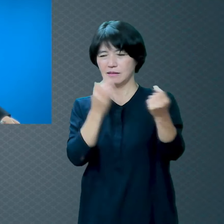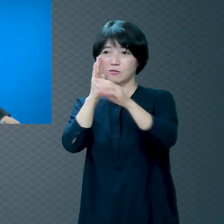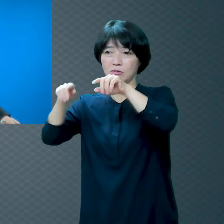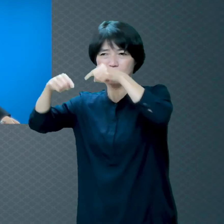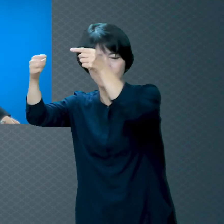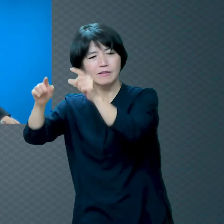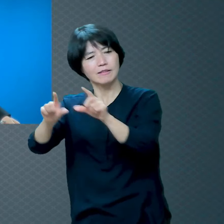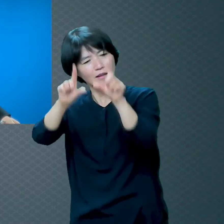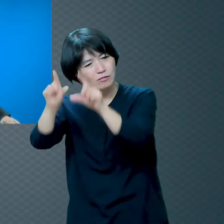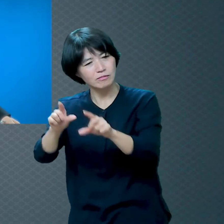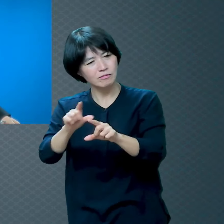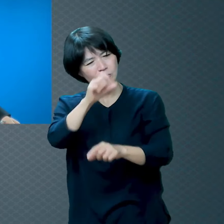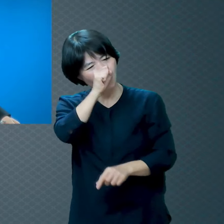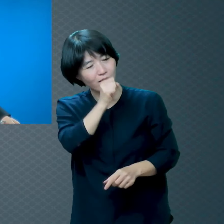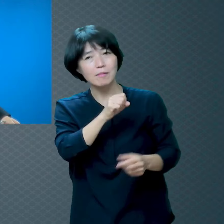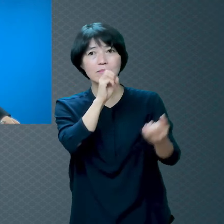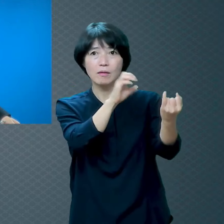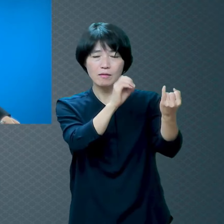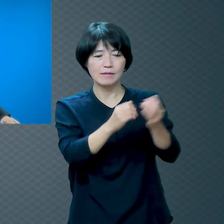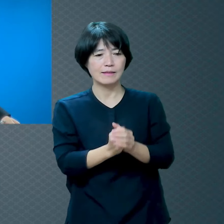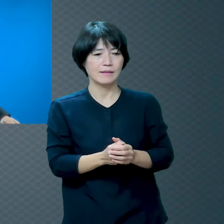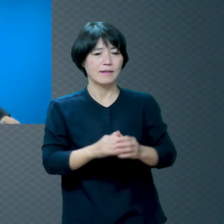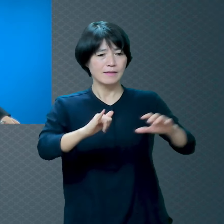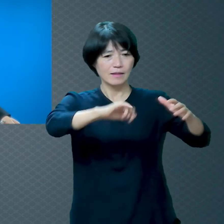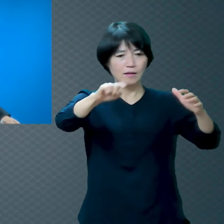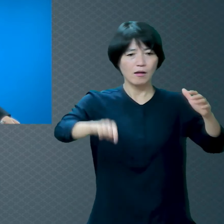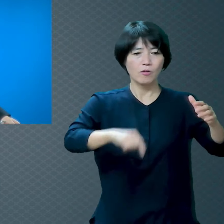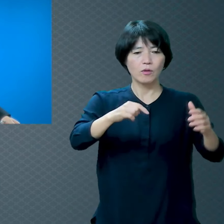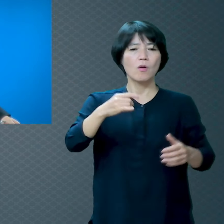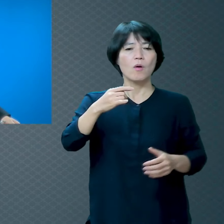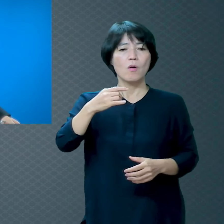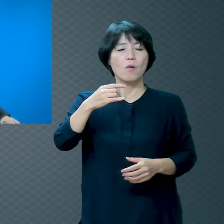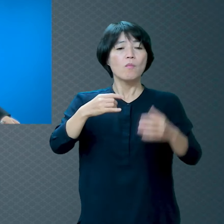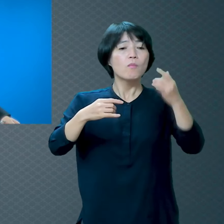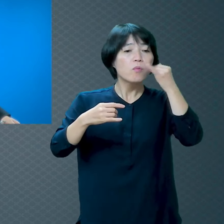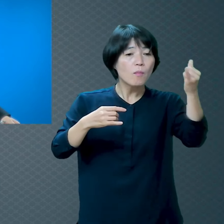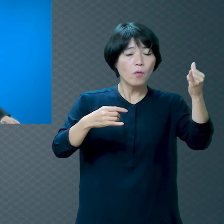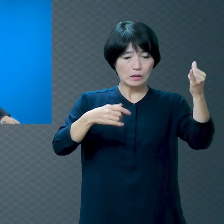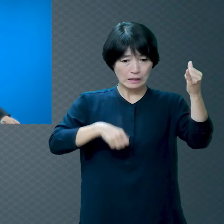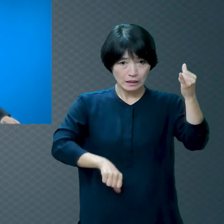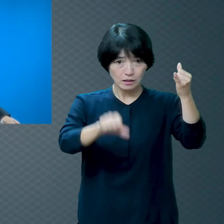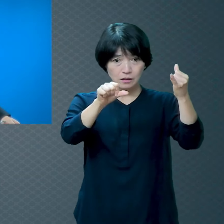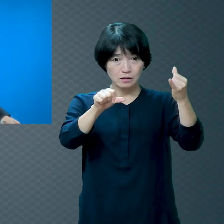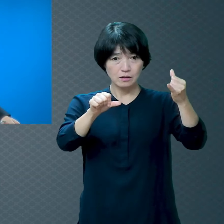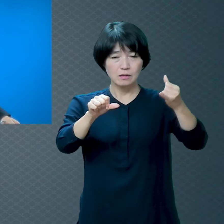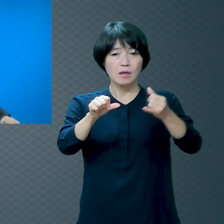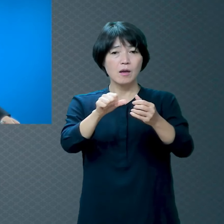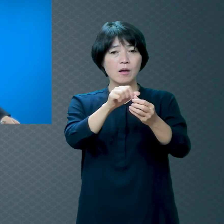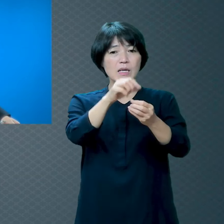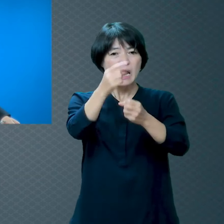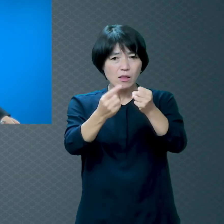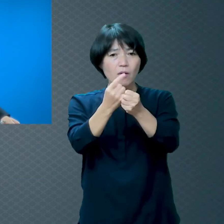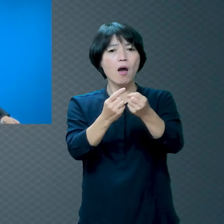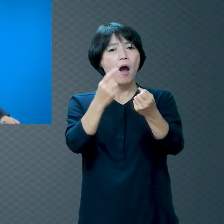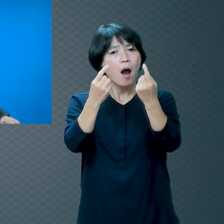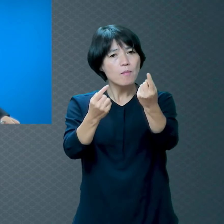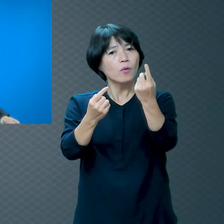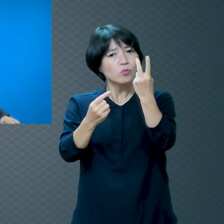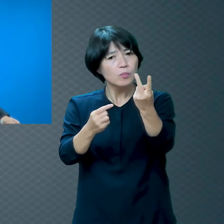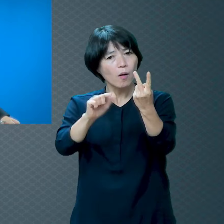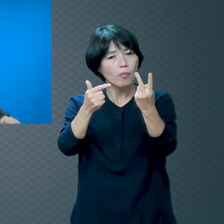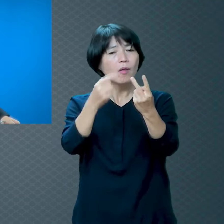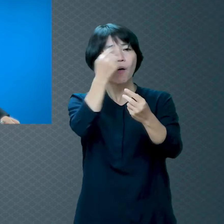이 땅에서 부모 자식이라고 해봐야 명절 때 한번 보고 그것도 하루 이틀 보고 바쁘게 사느라고